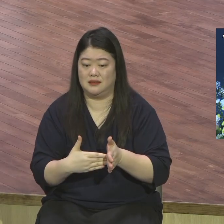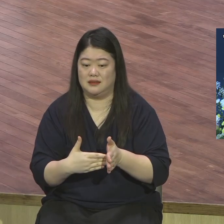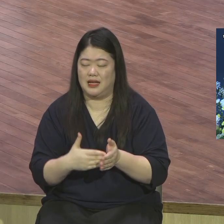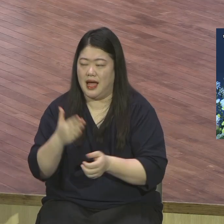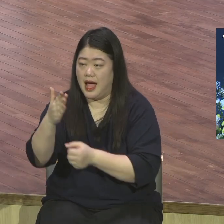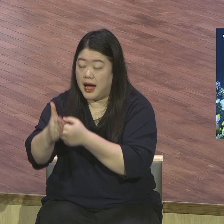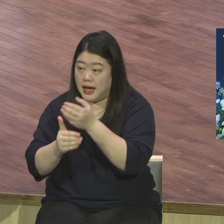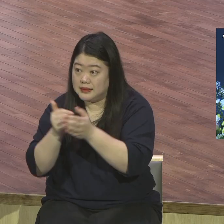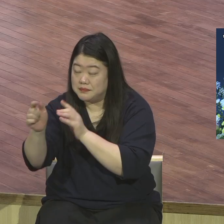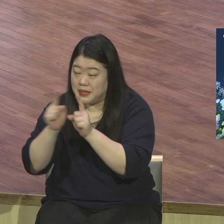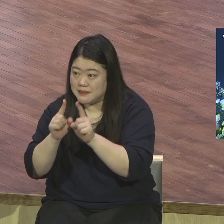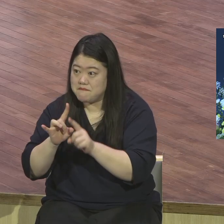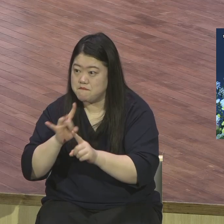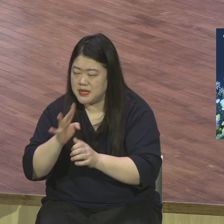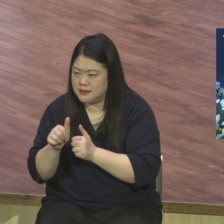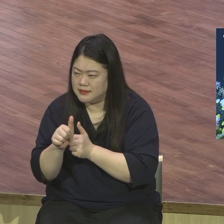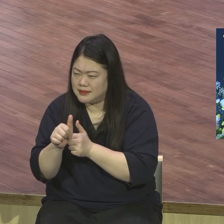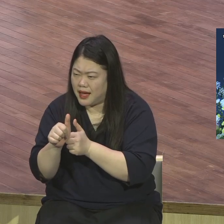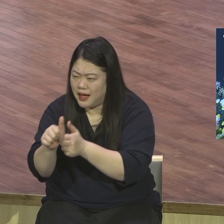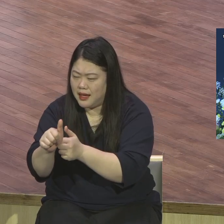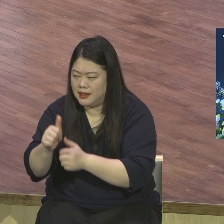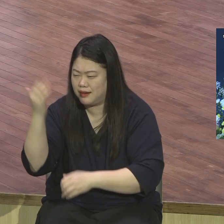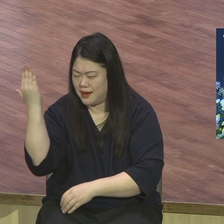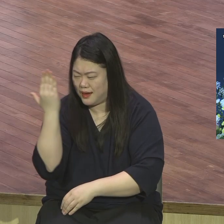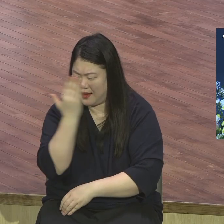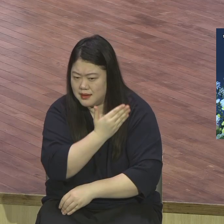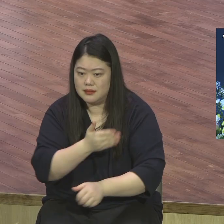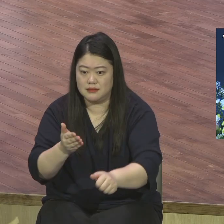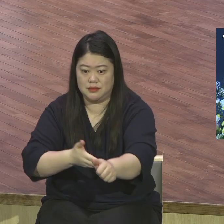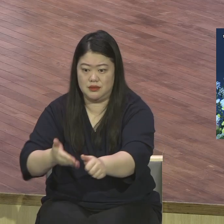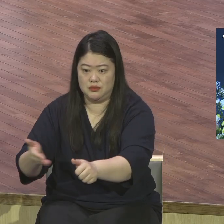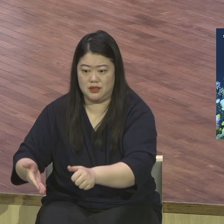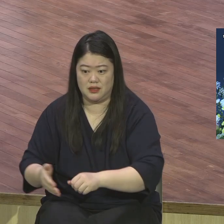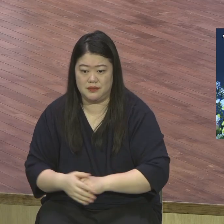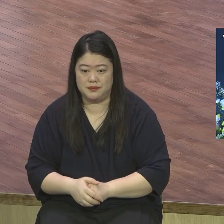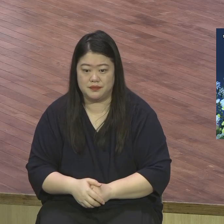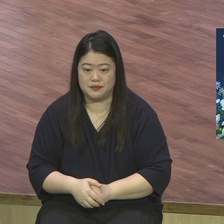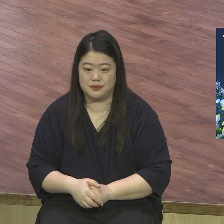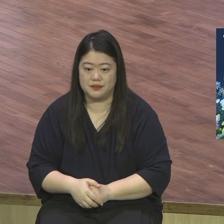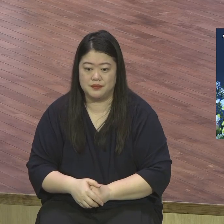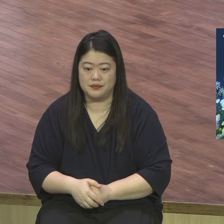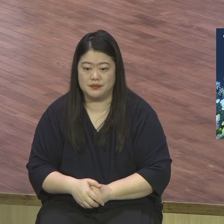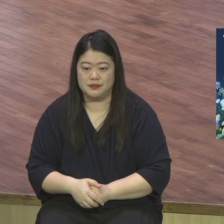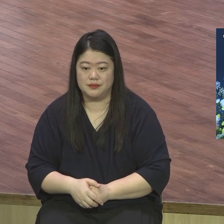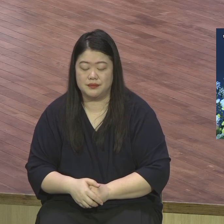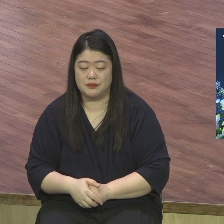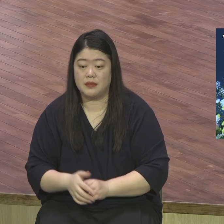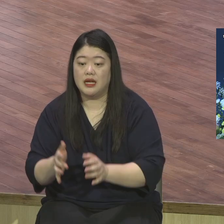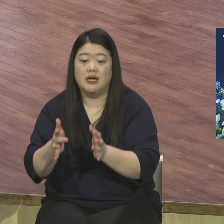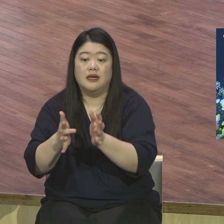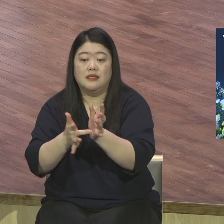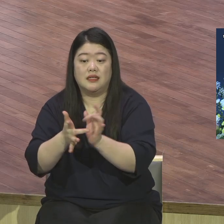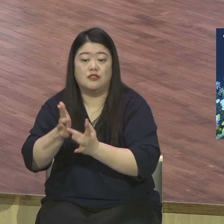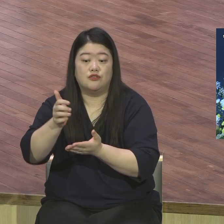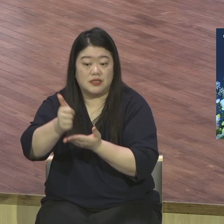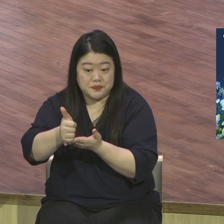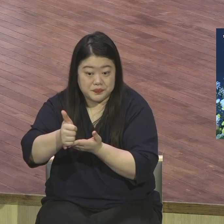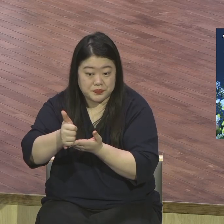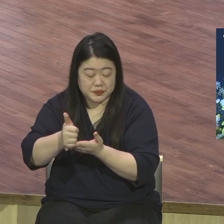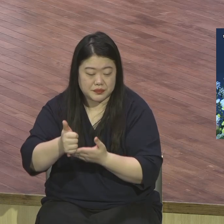영적 수준이 되길 바랍니다 예수님은 제자들의 삶이 자기를 부인하는 수준에서 더